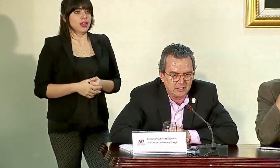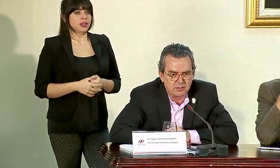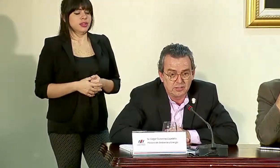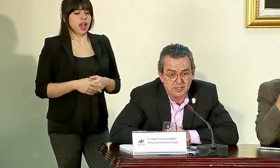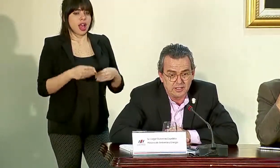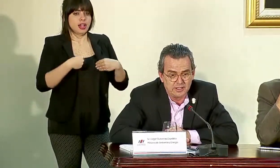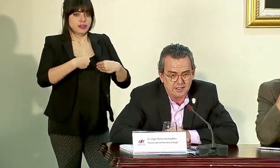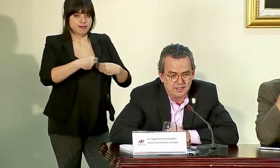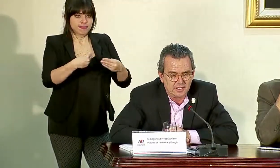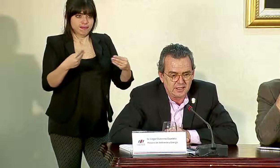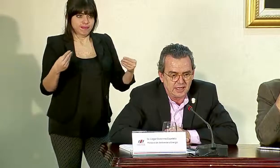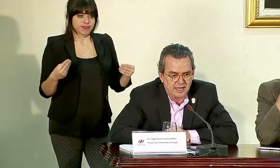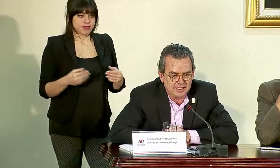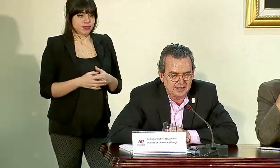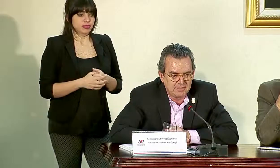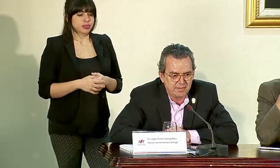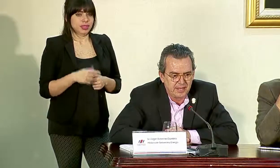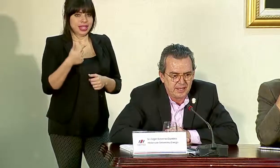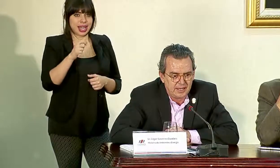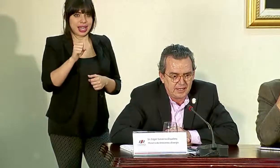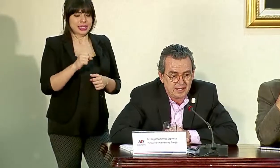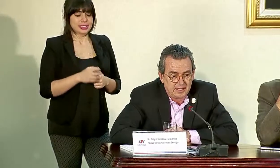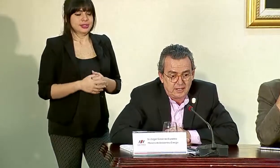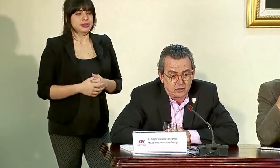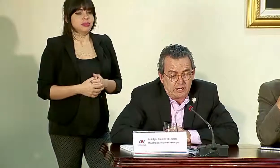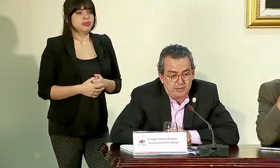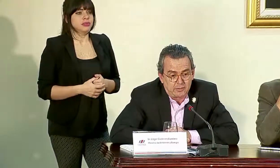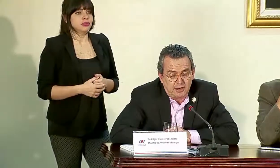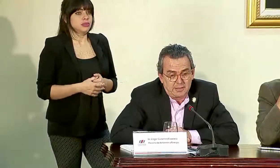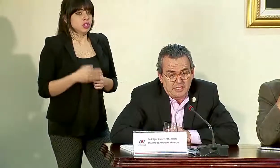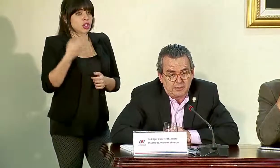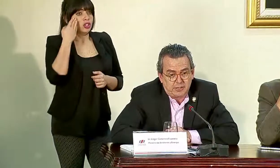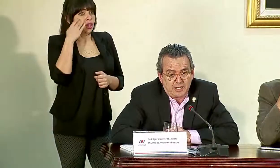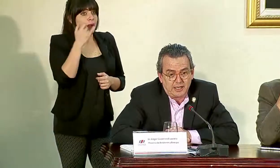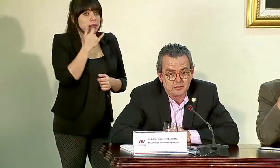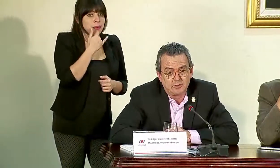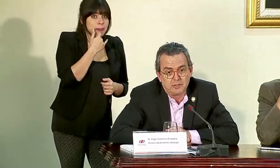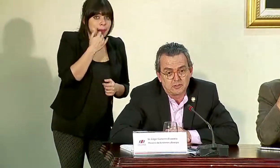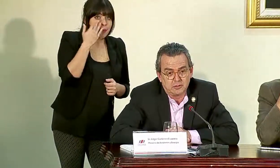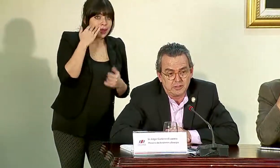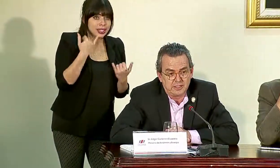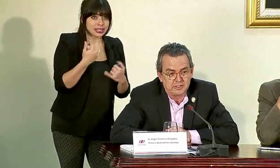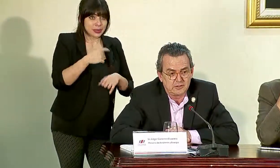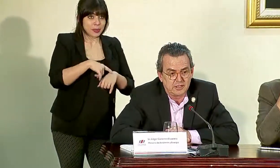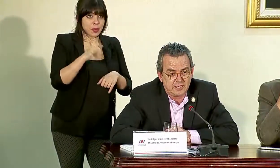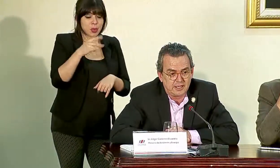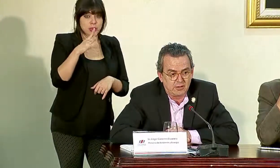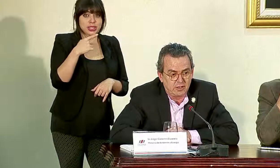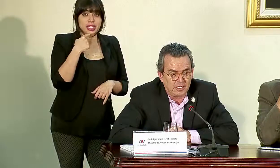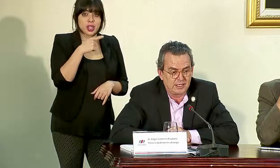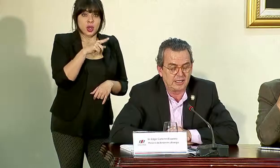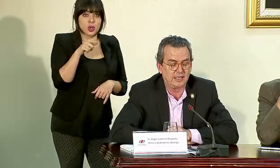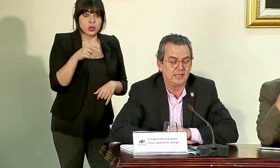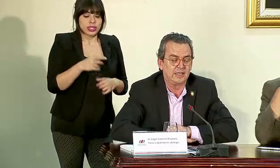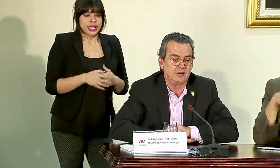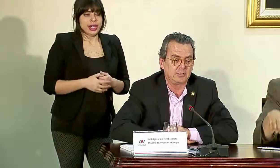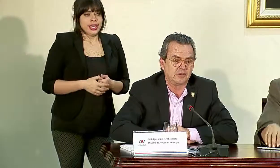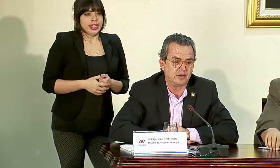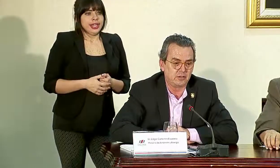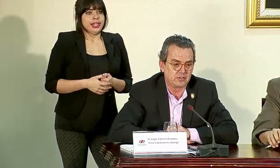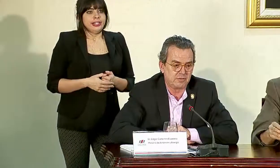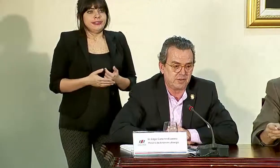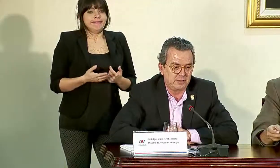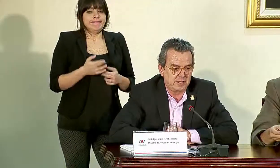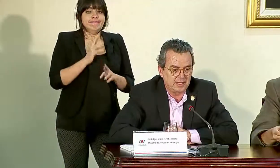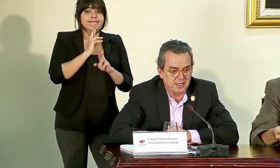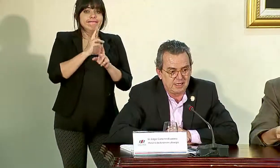abastecimiento del gas. No sabemos qué va a pasar, porque en estos momentos, como bien dice usted, digamos,